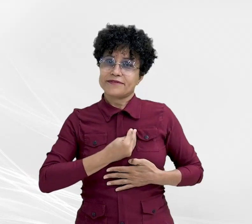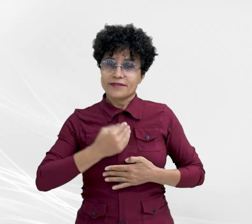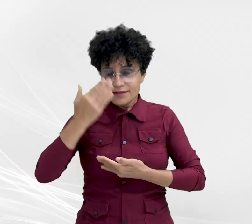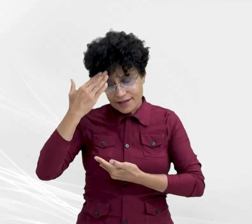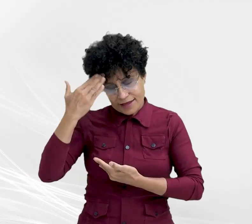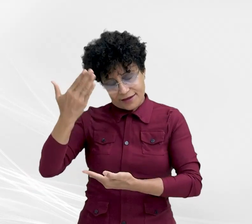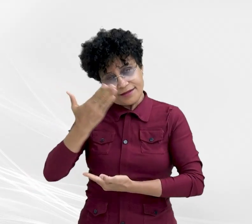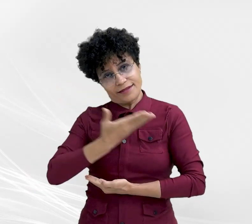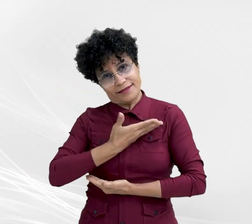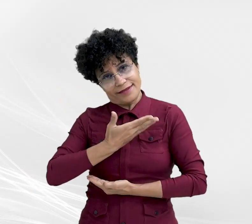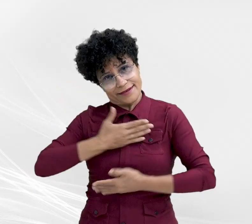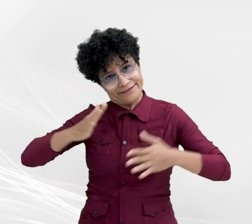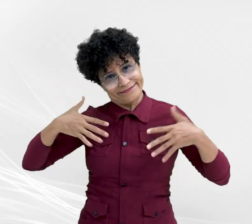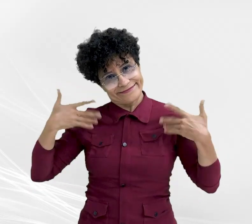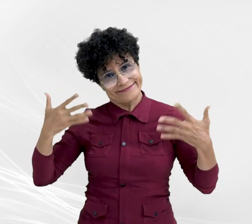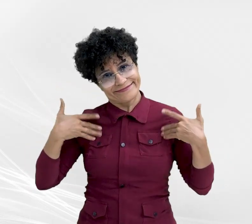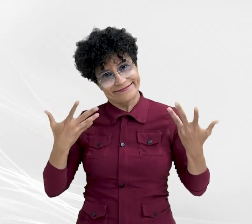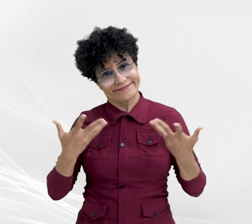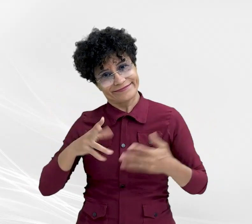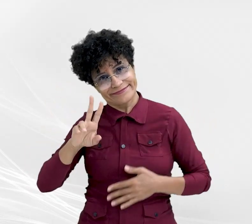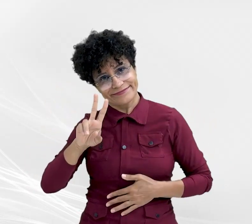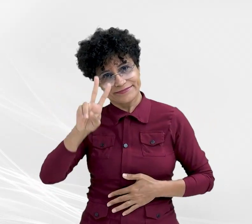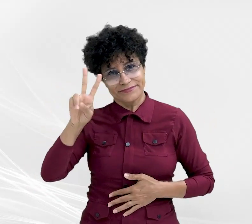amizade e alegria. Fecha aspas. Revelou.